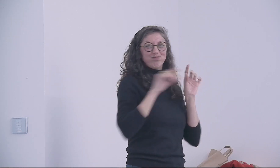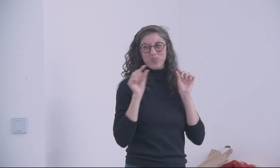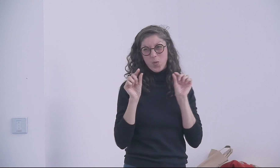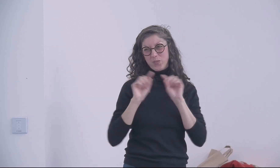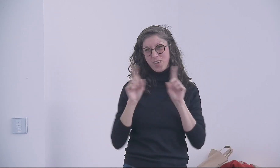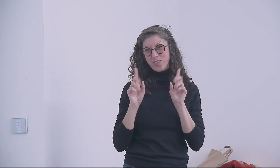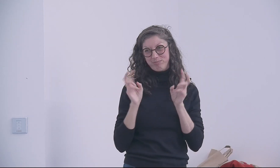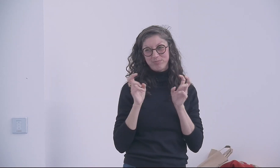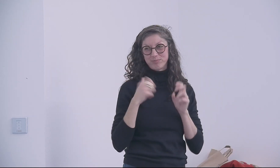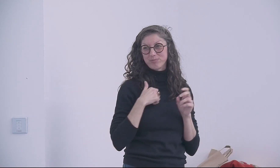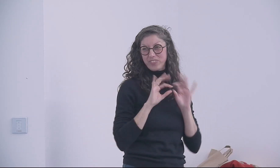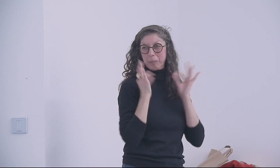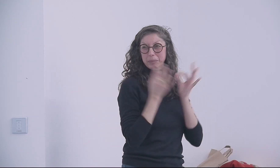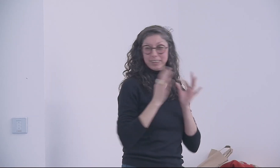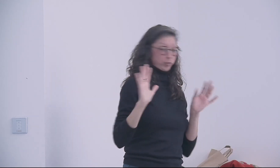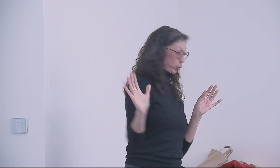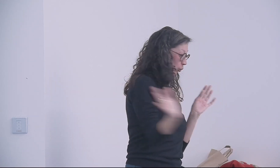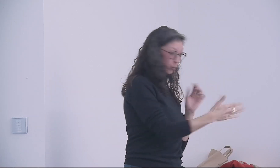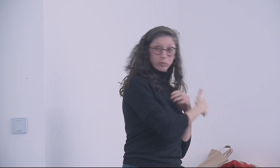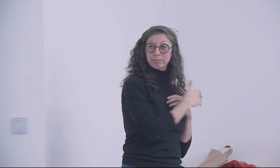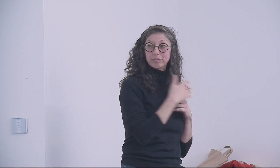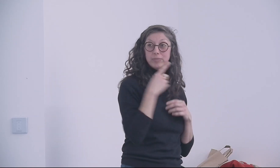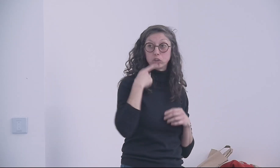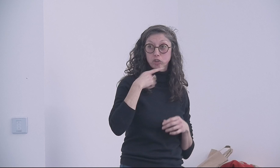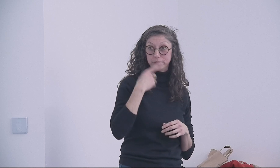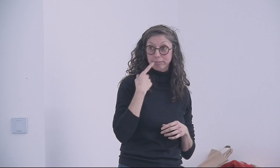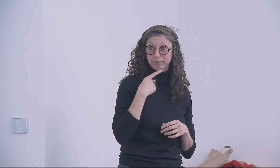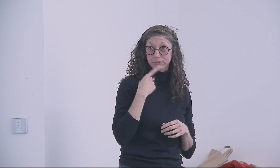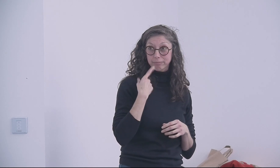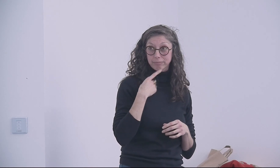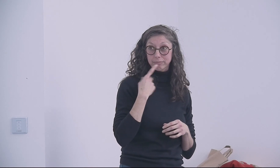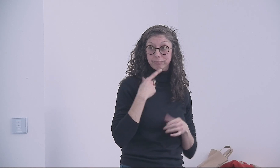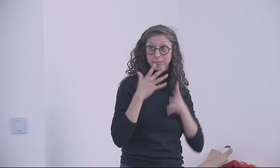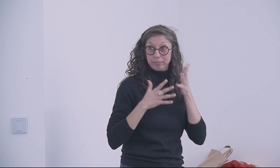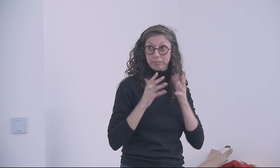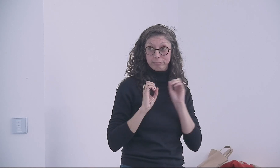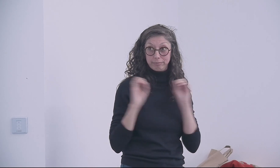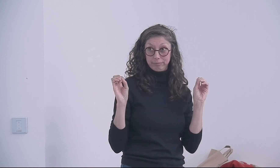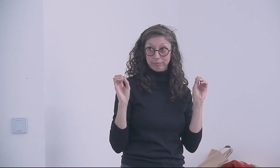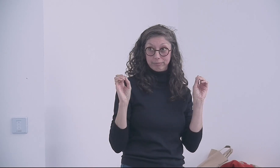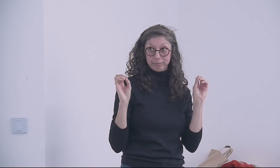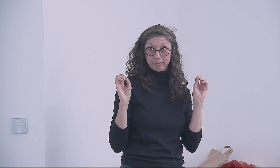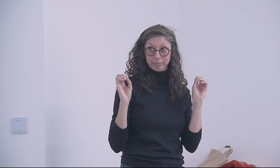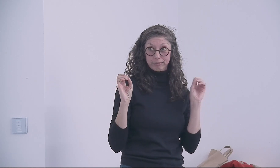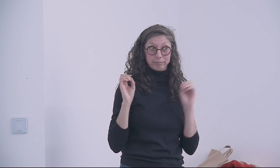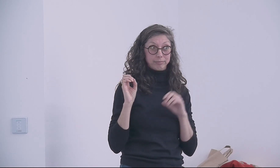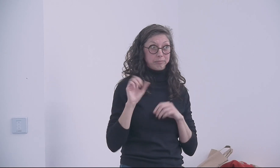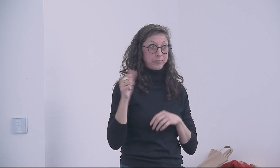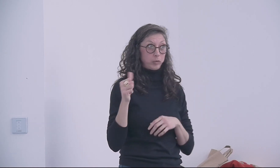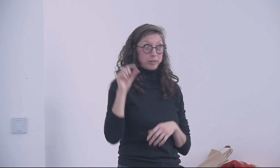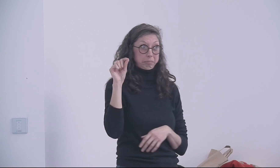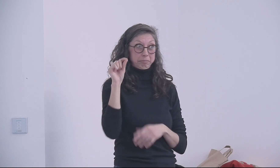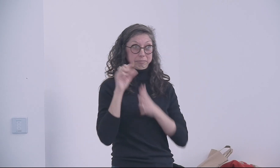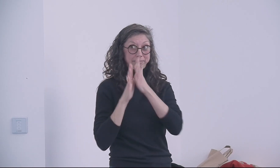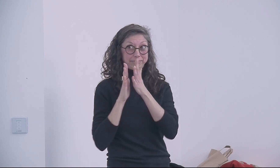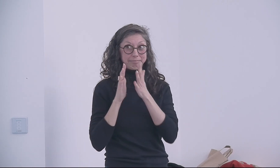Alors, je pense qu'il y a quand même une petite différence importante parce que il n